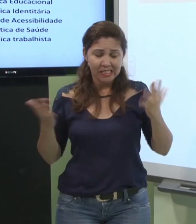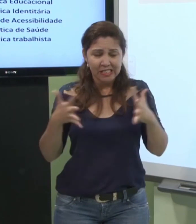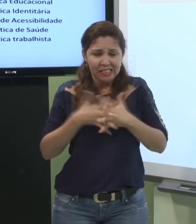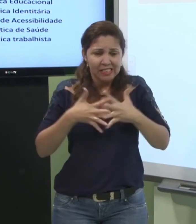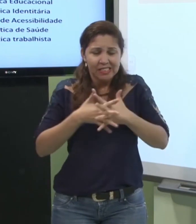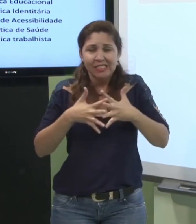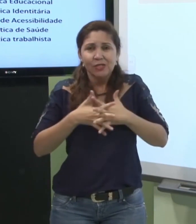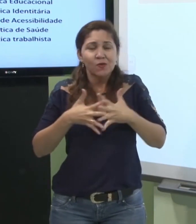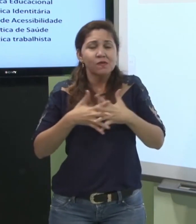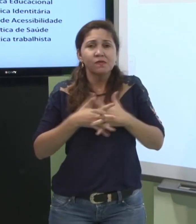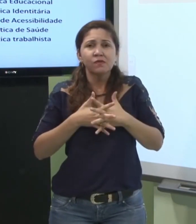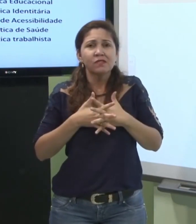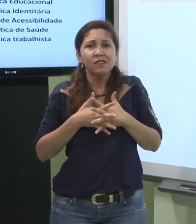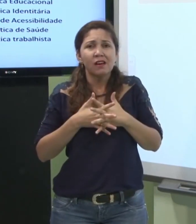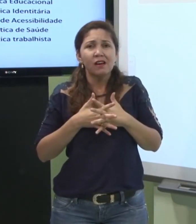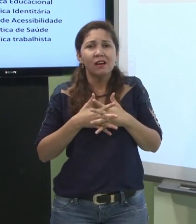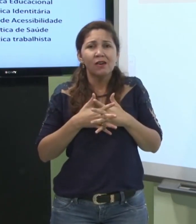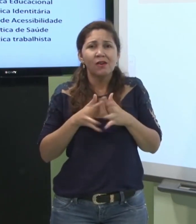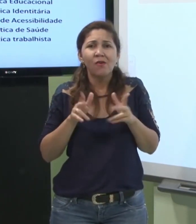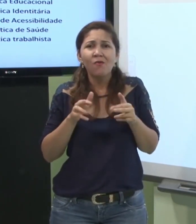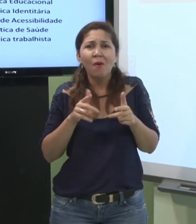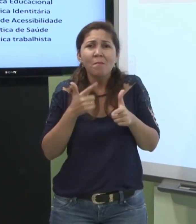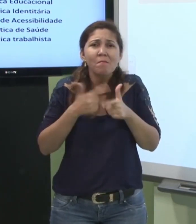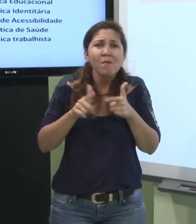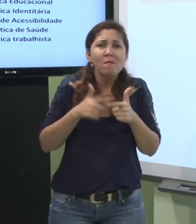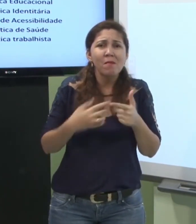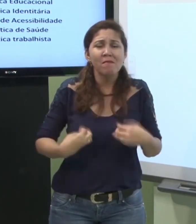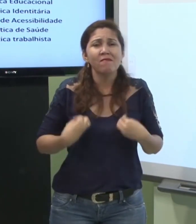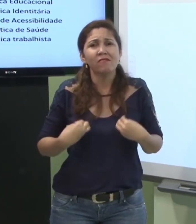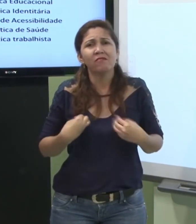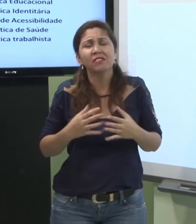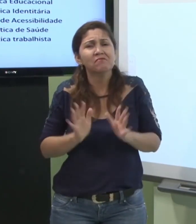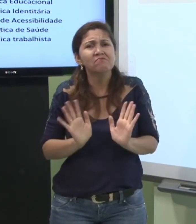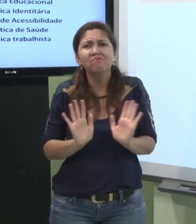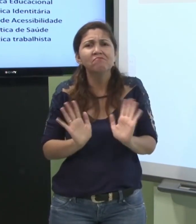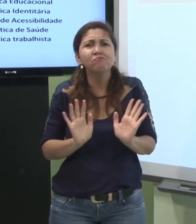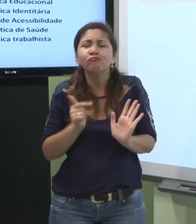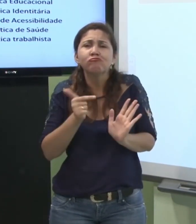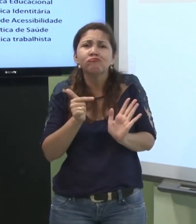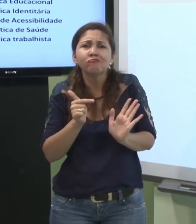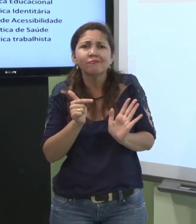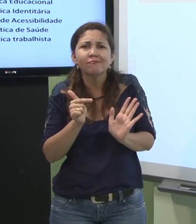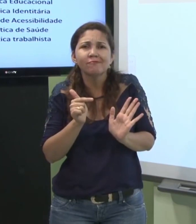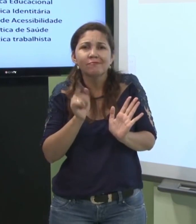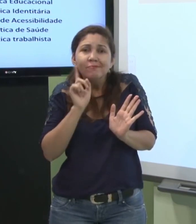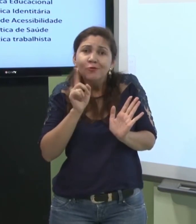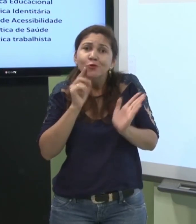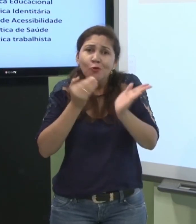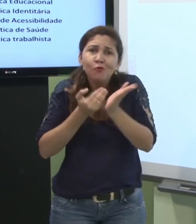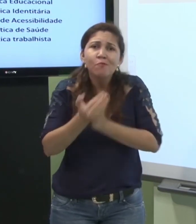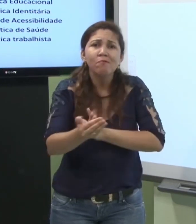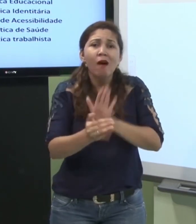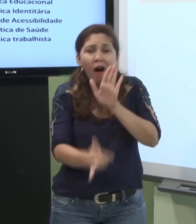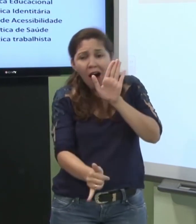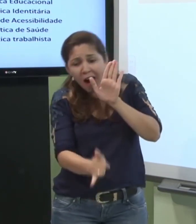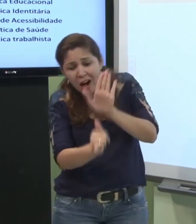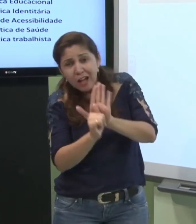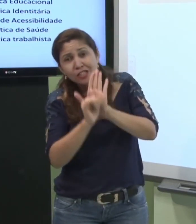sabe o que é e fica confusa então tem muitos problemas pode acarretar na vida